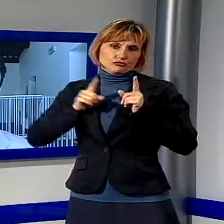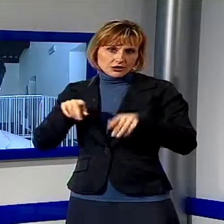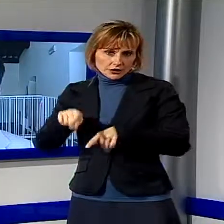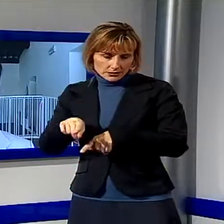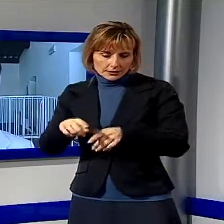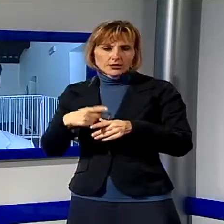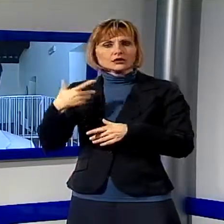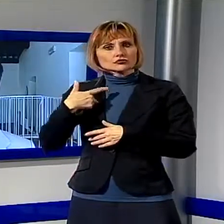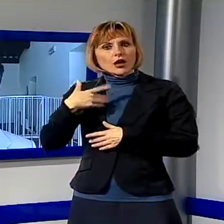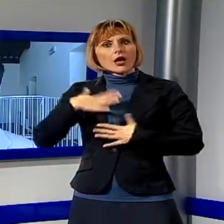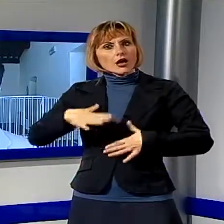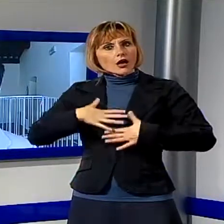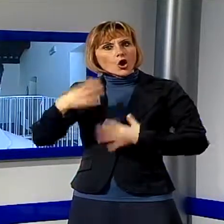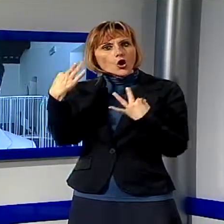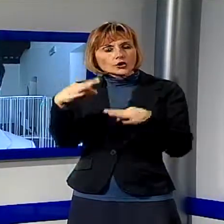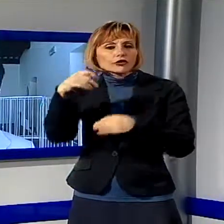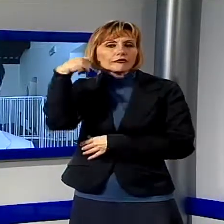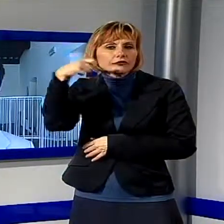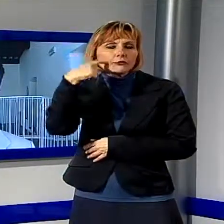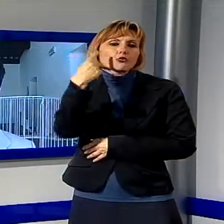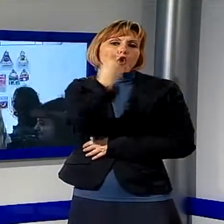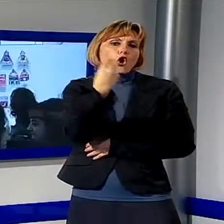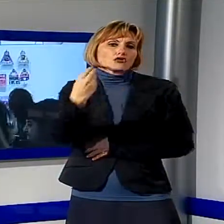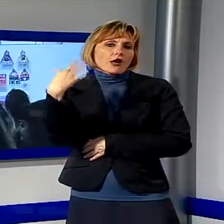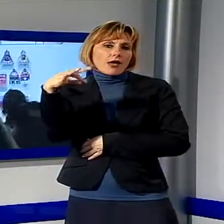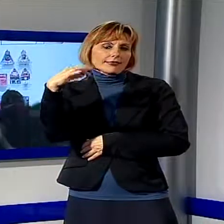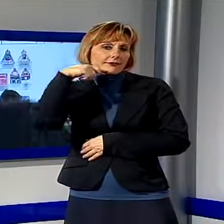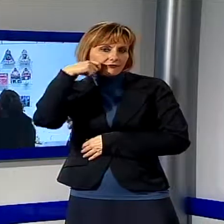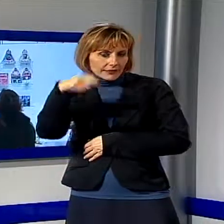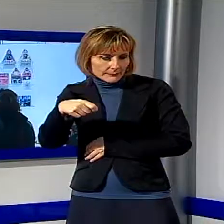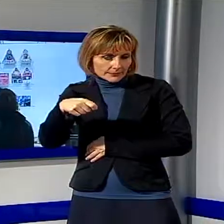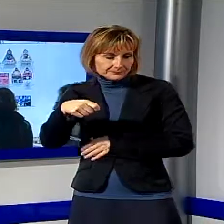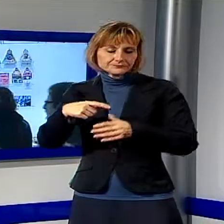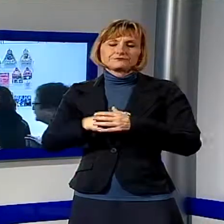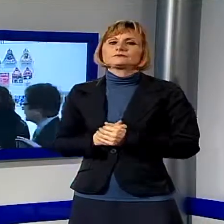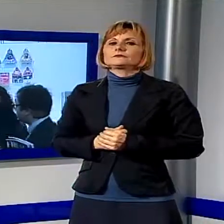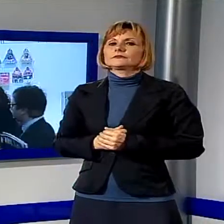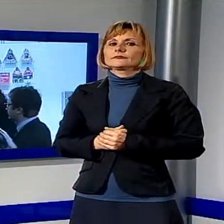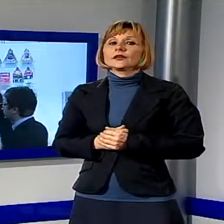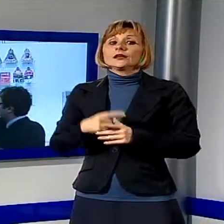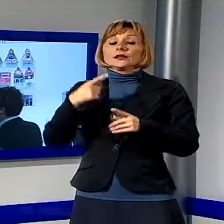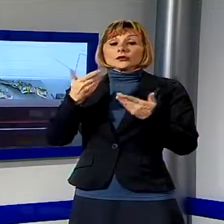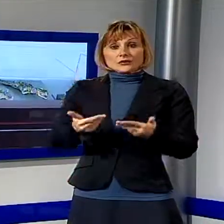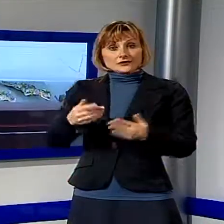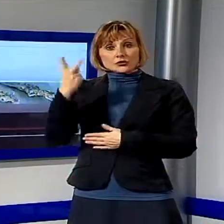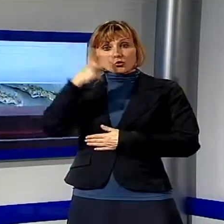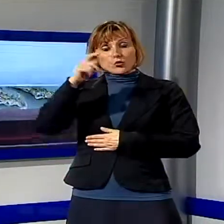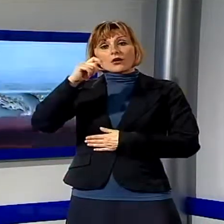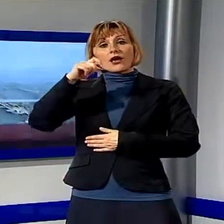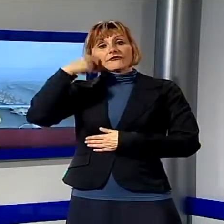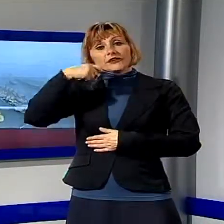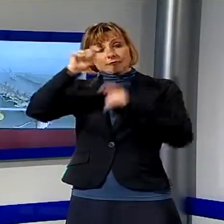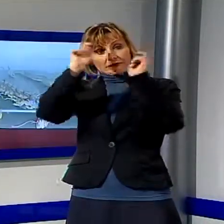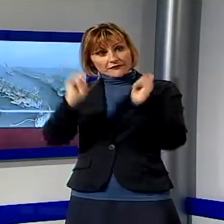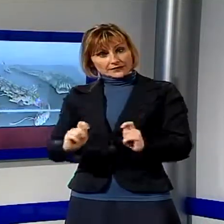troverete il costume originale del film e oggetti originali del film. E non finisce qui. Dato che quest'anno il Lucca Film Festival è legato ad